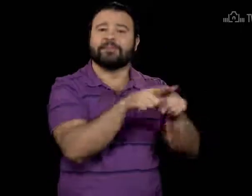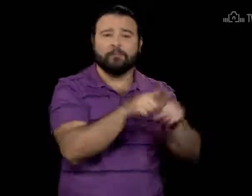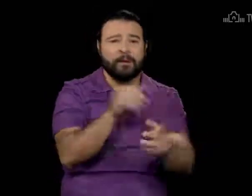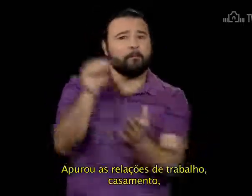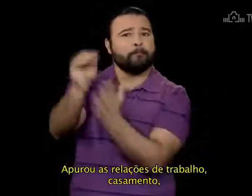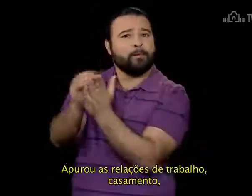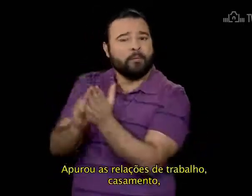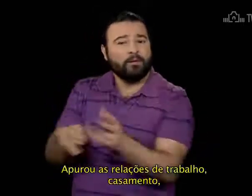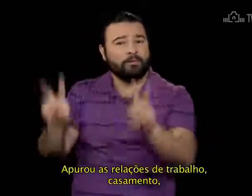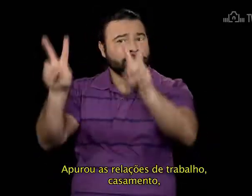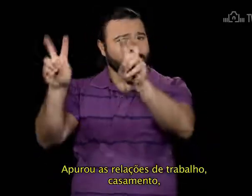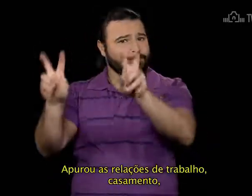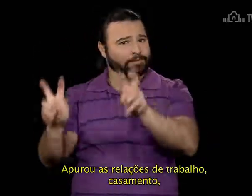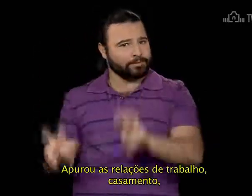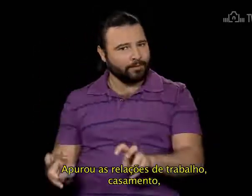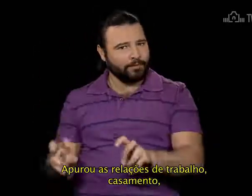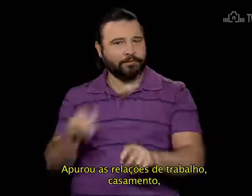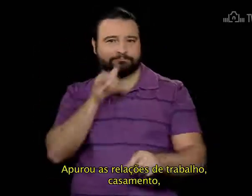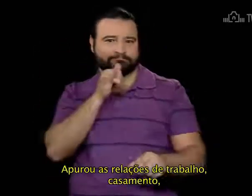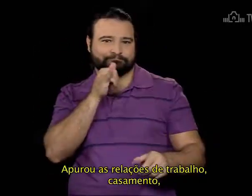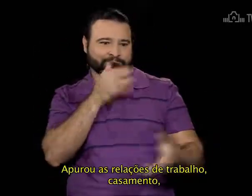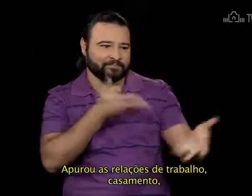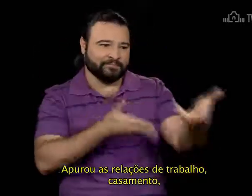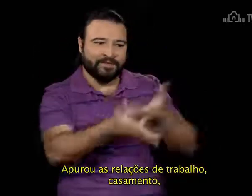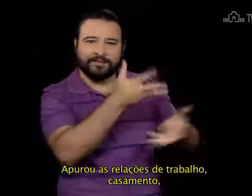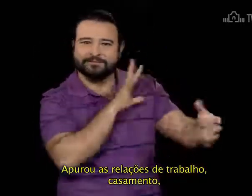Apurou as relações de trabalho, casamento,